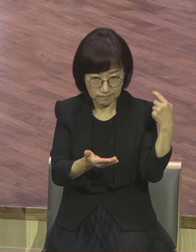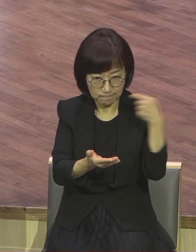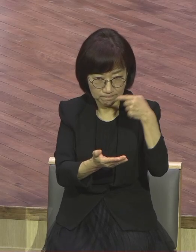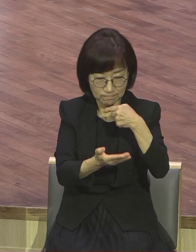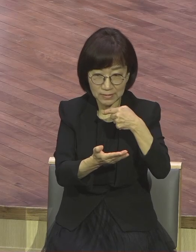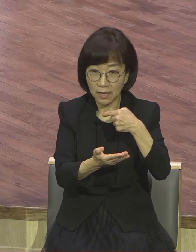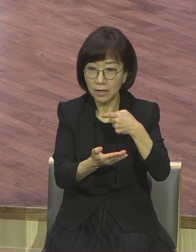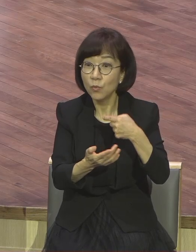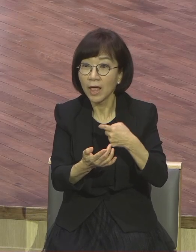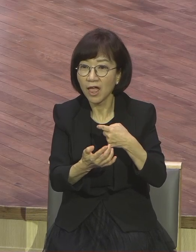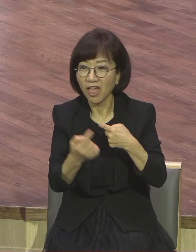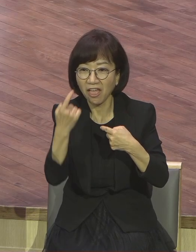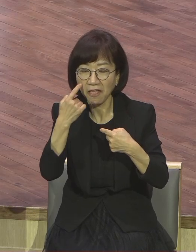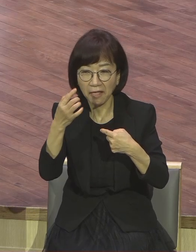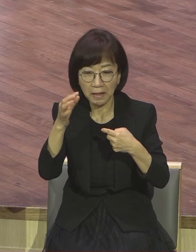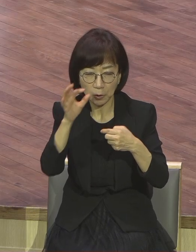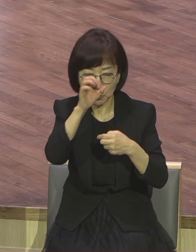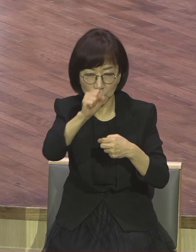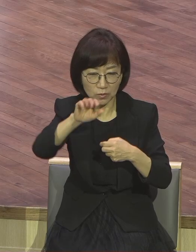찍어댑니다. 못 살지요.